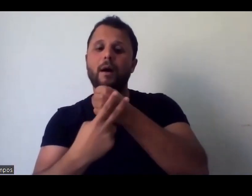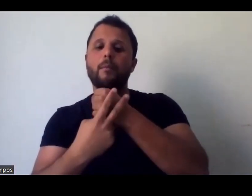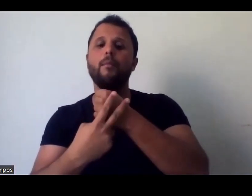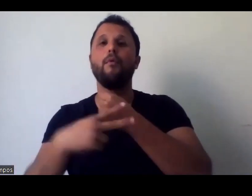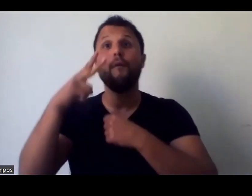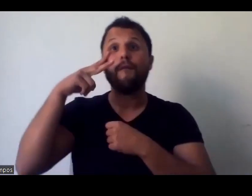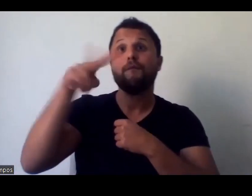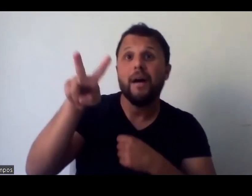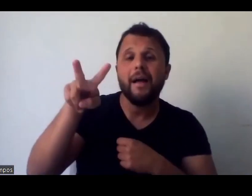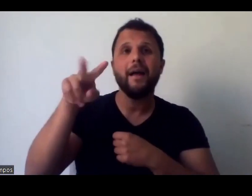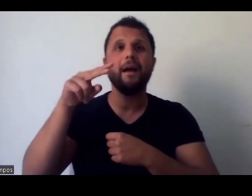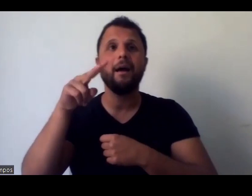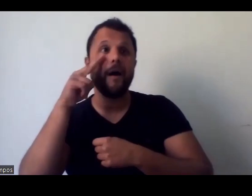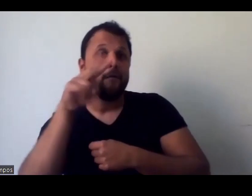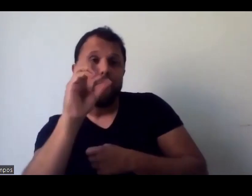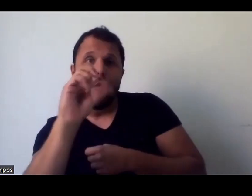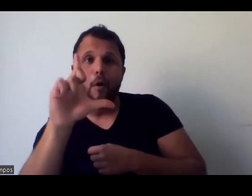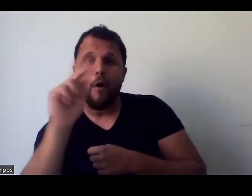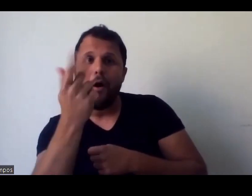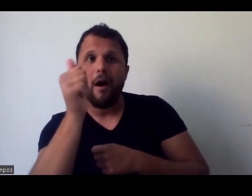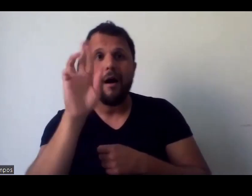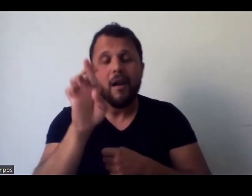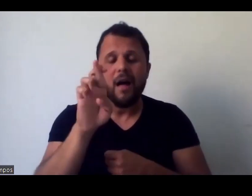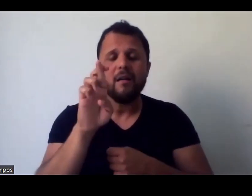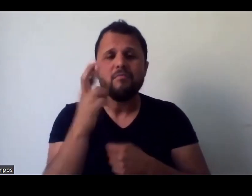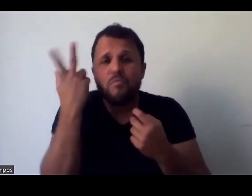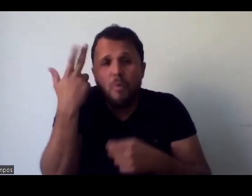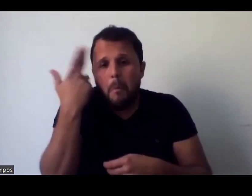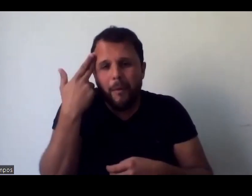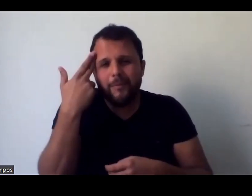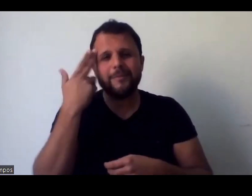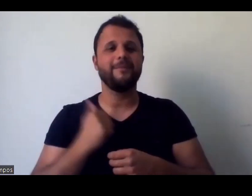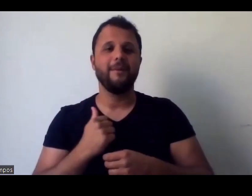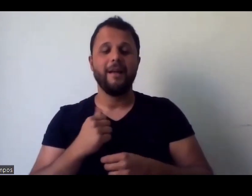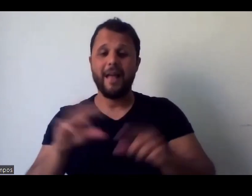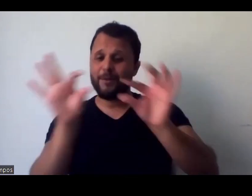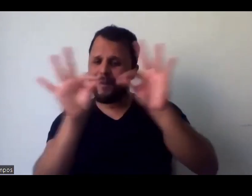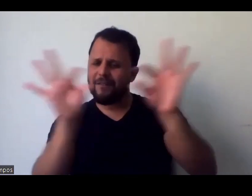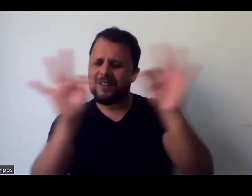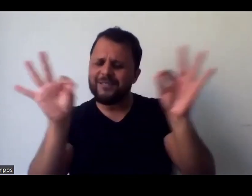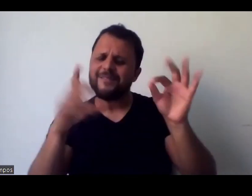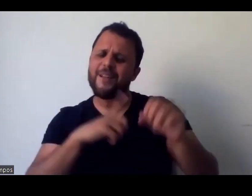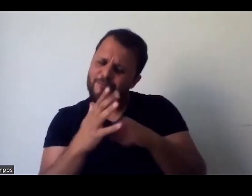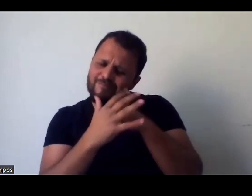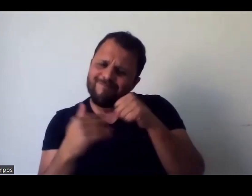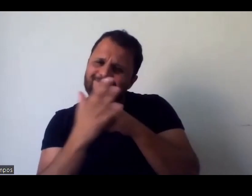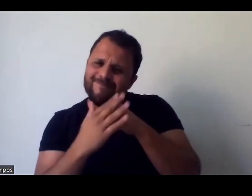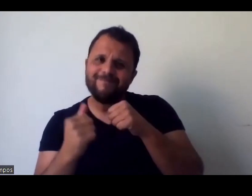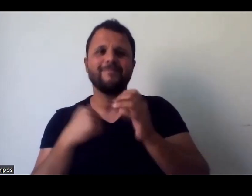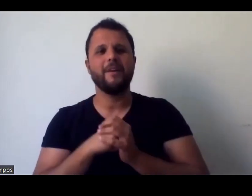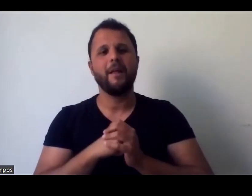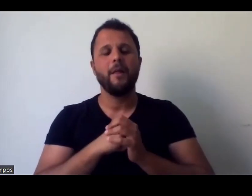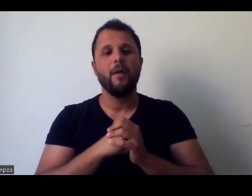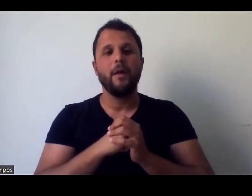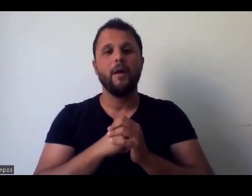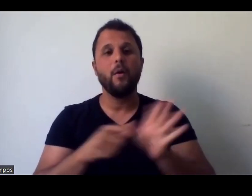além do carinho, né, que tá tido nessa frase, nesse comentário, queria colocar pra vocês, assim,